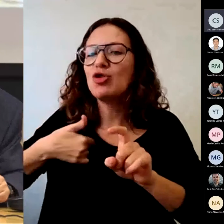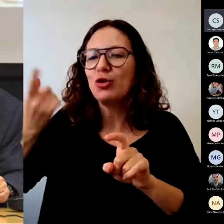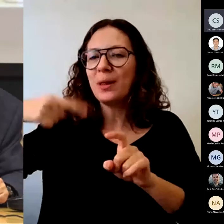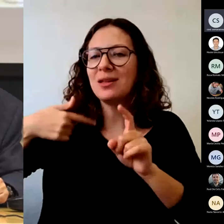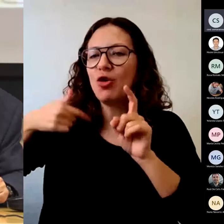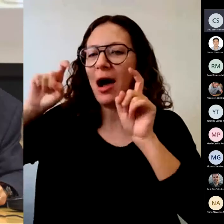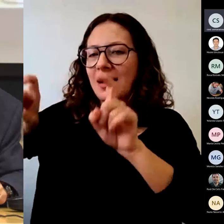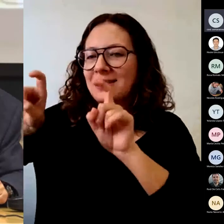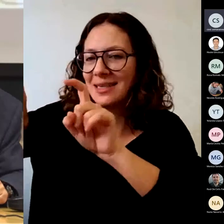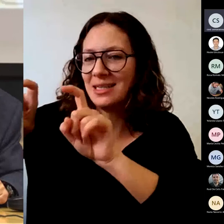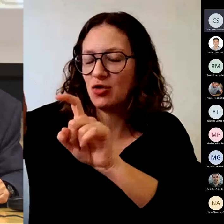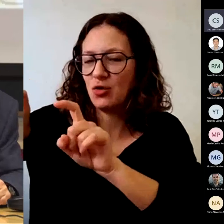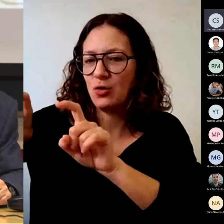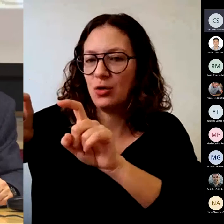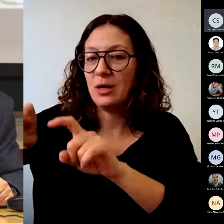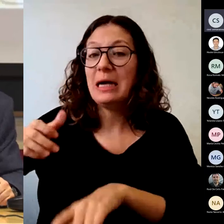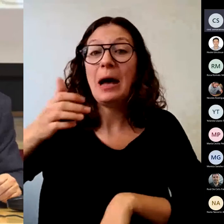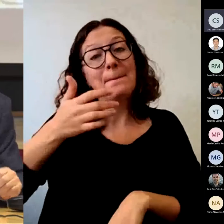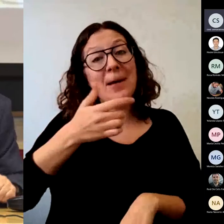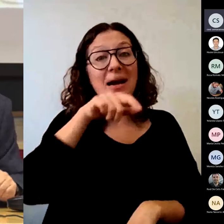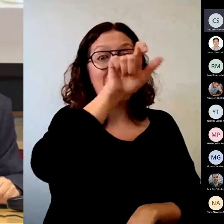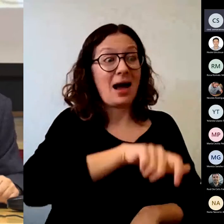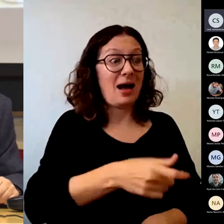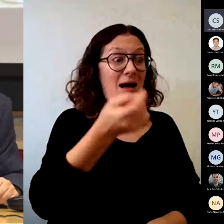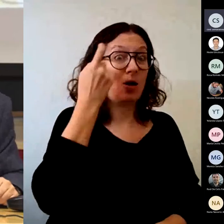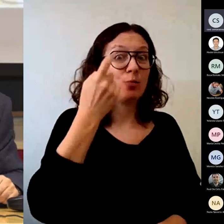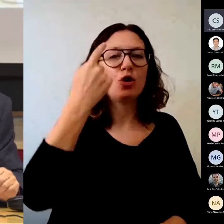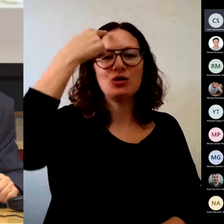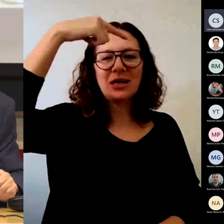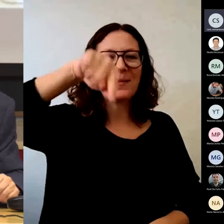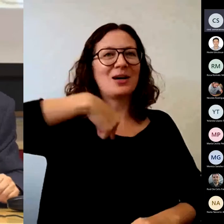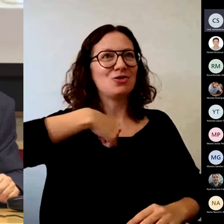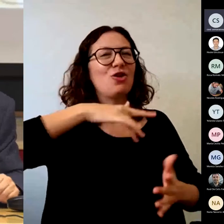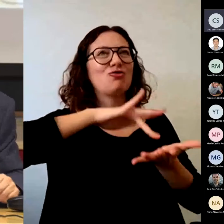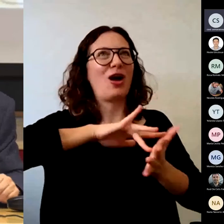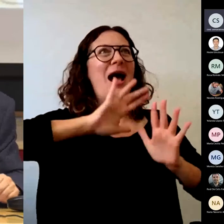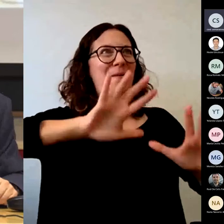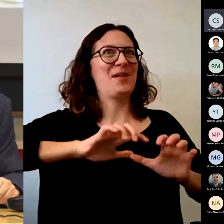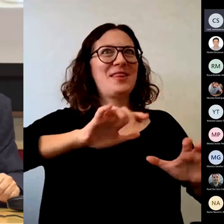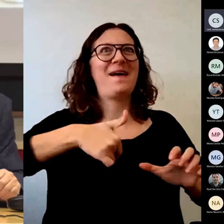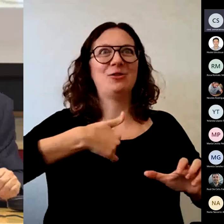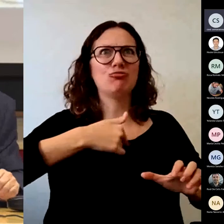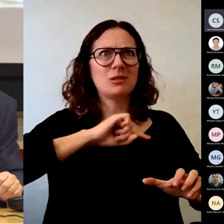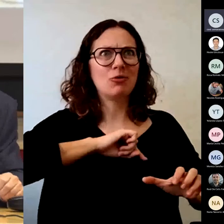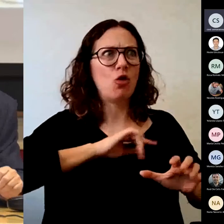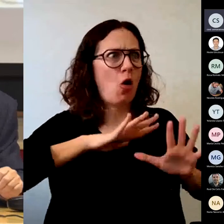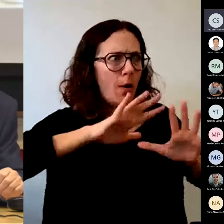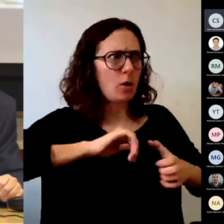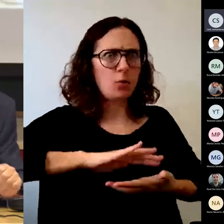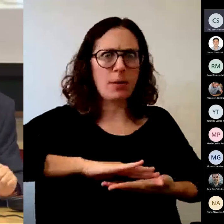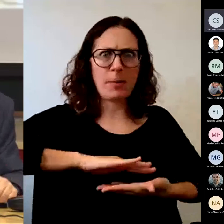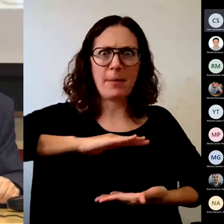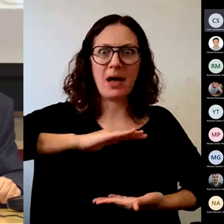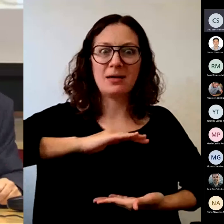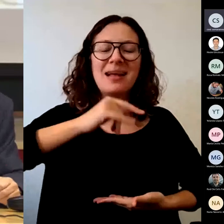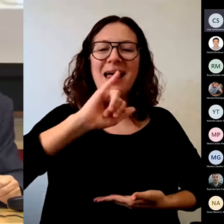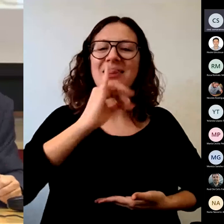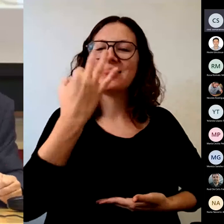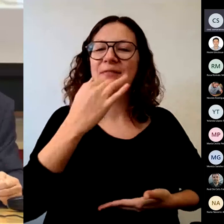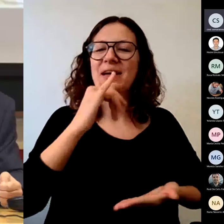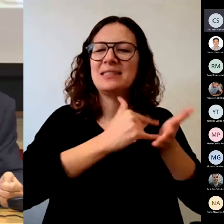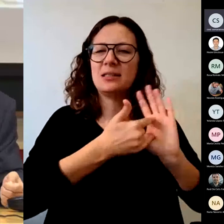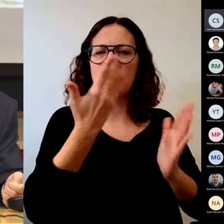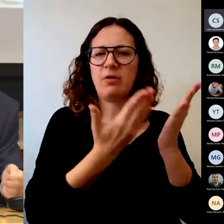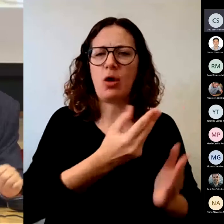que tener un buen sistema de evaluación para que un docente sepa que está enseñando tiene que tener un buen sistema de evaluación